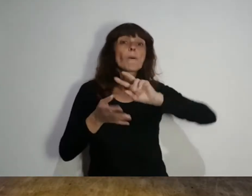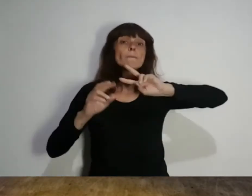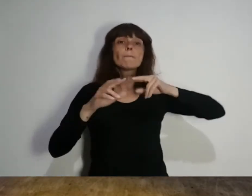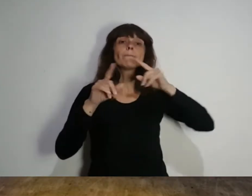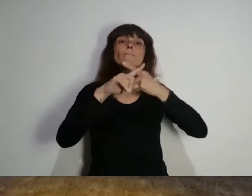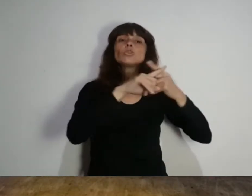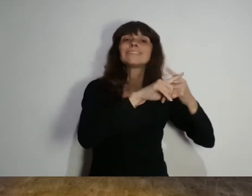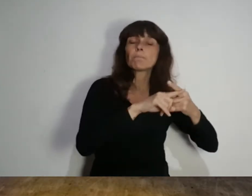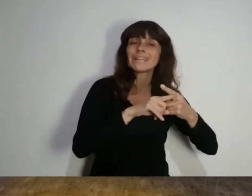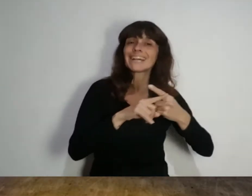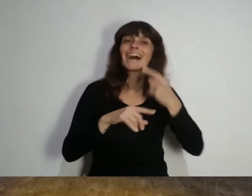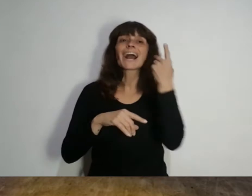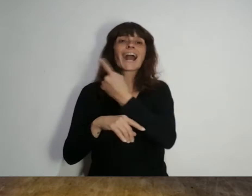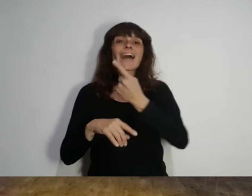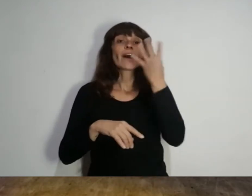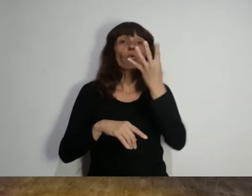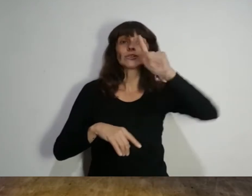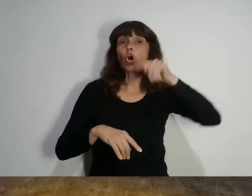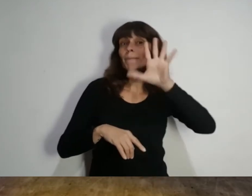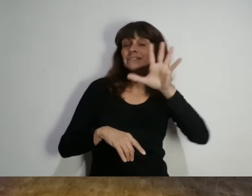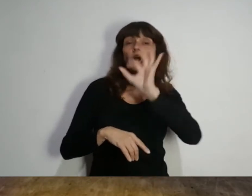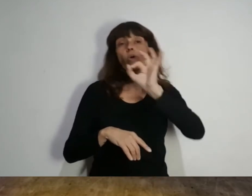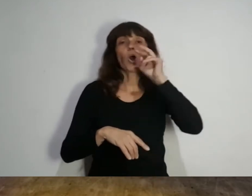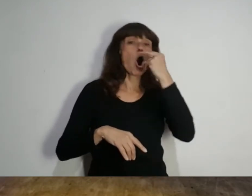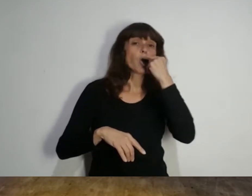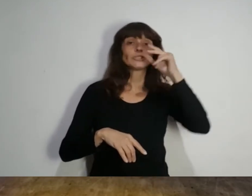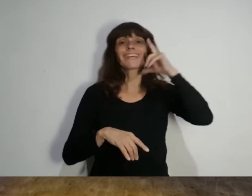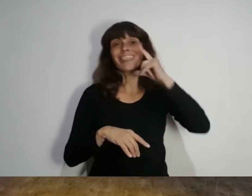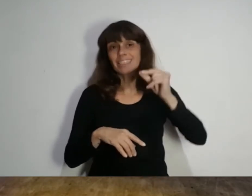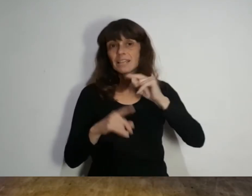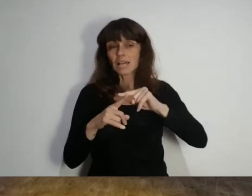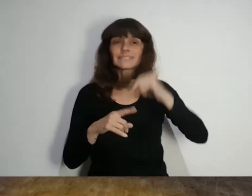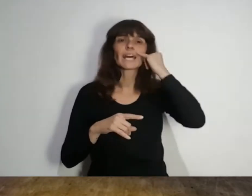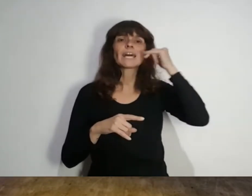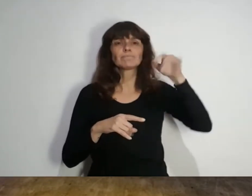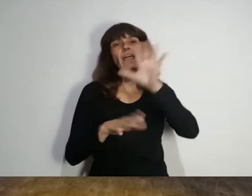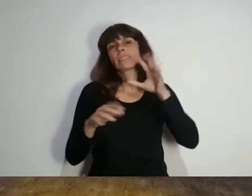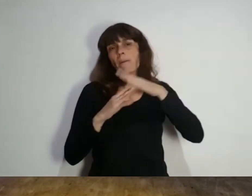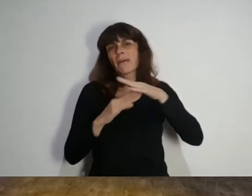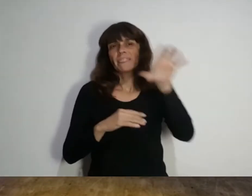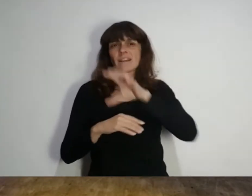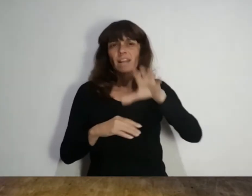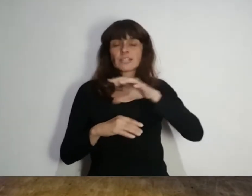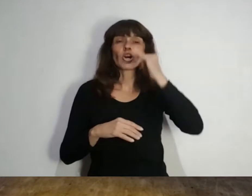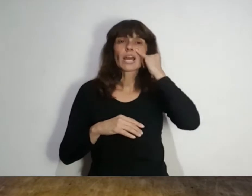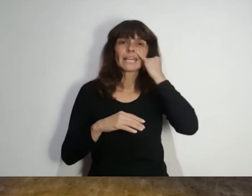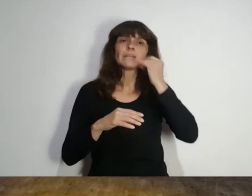cada 4,5 y 11,5 días, según la región, y que tiene un riesgo de